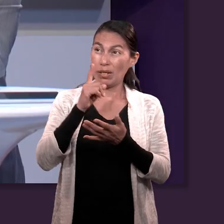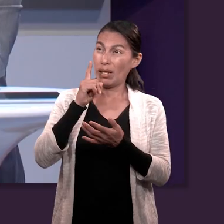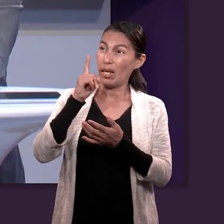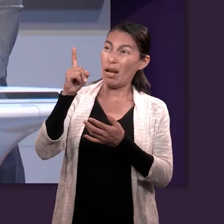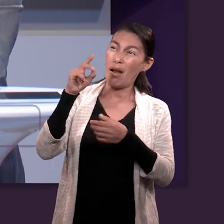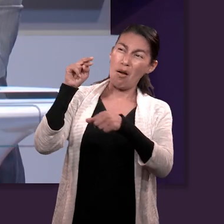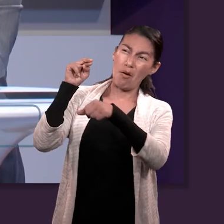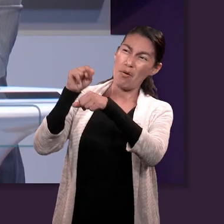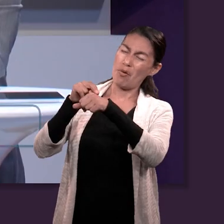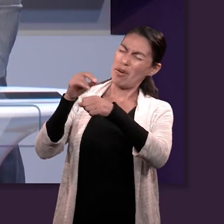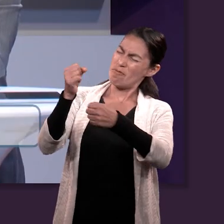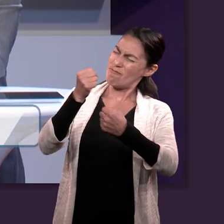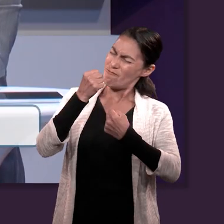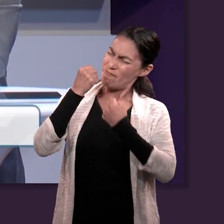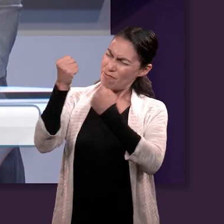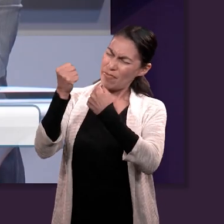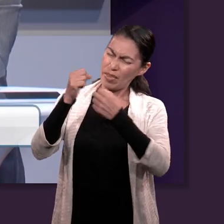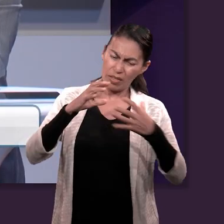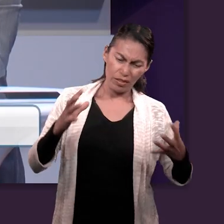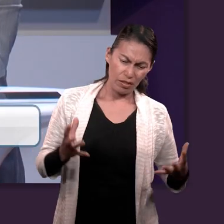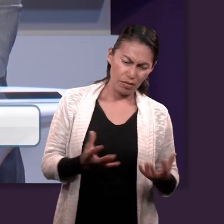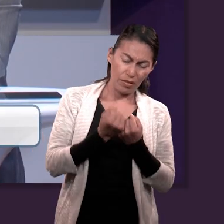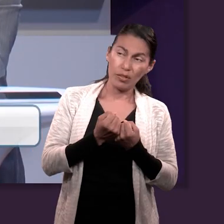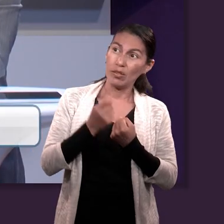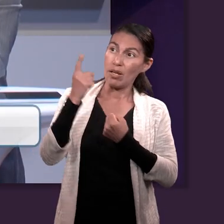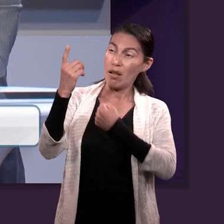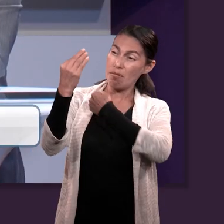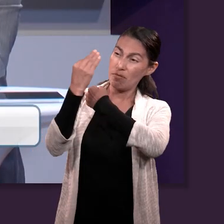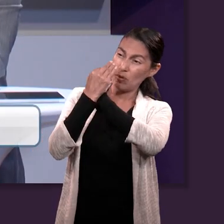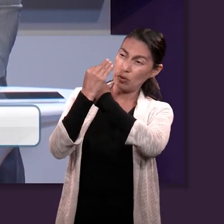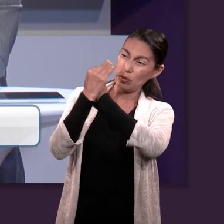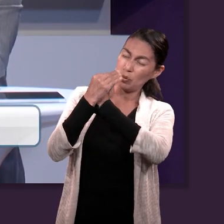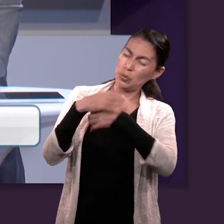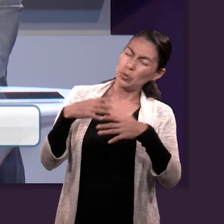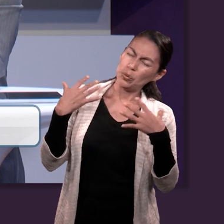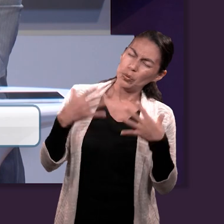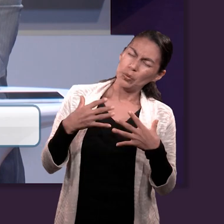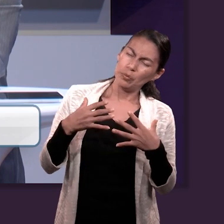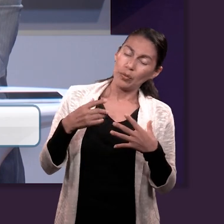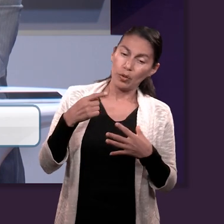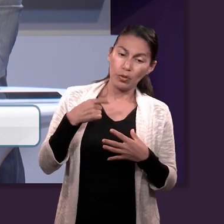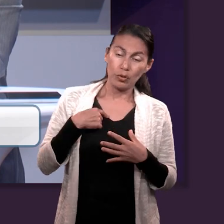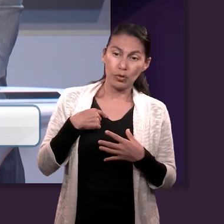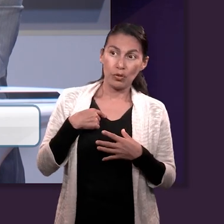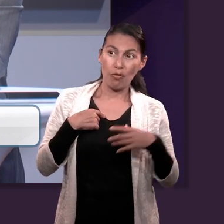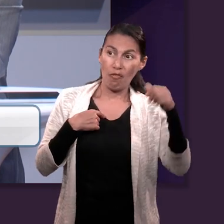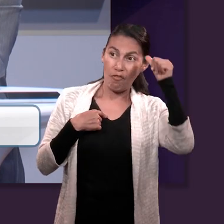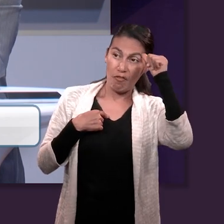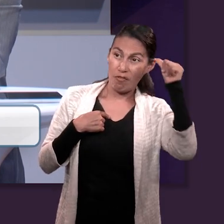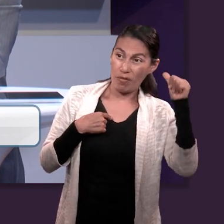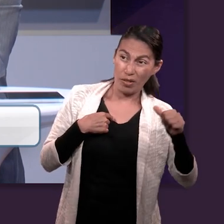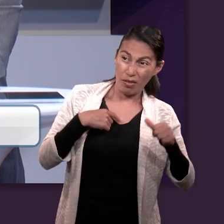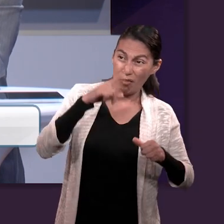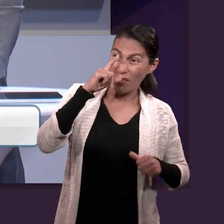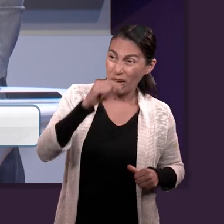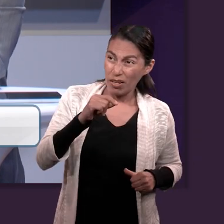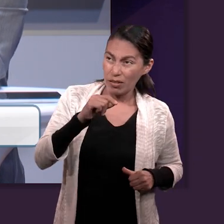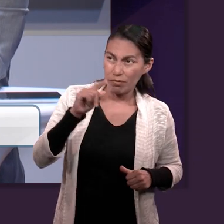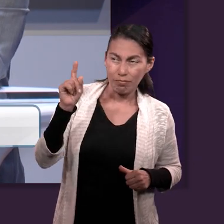Solamente Él es mi roca y mi salvación, es mi refugio, no resbalaré mucho.